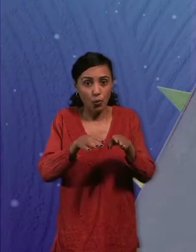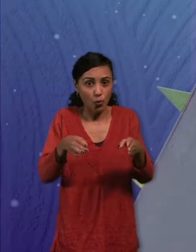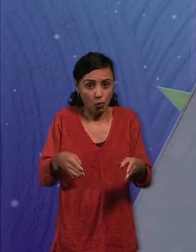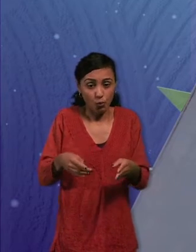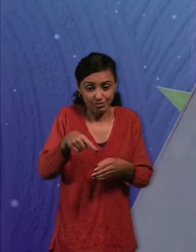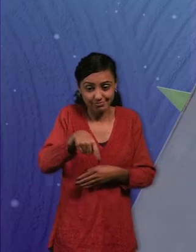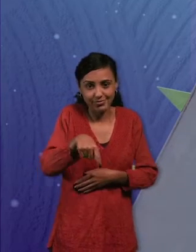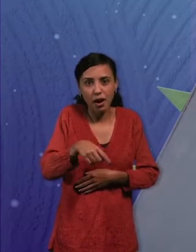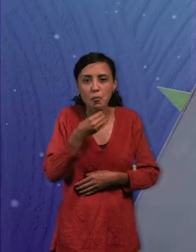una ilusión de movimiento.